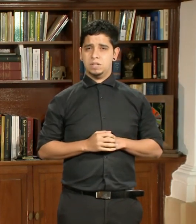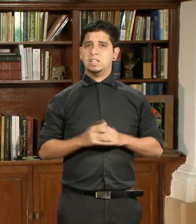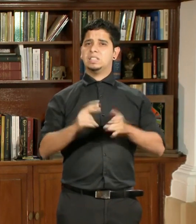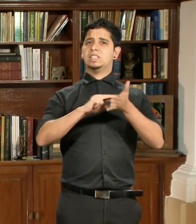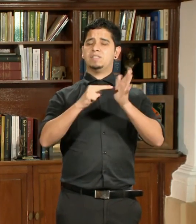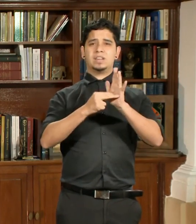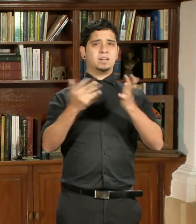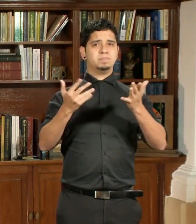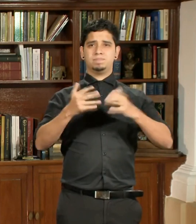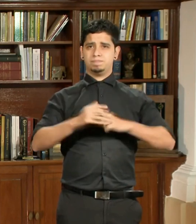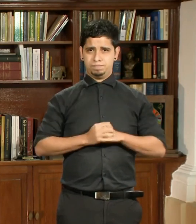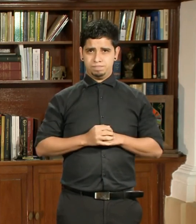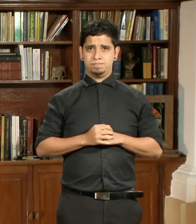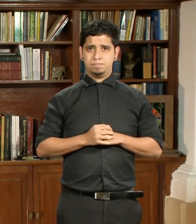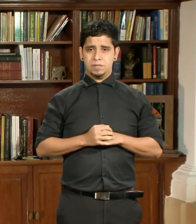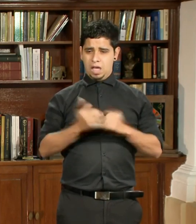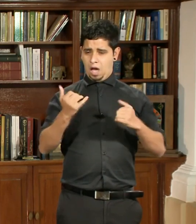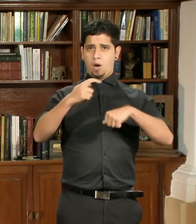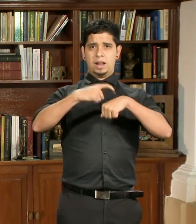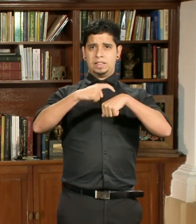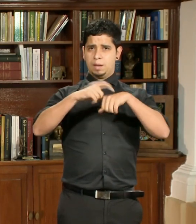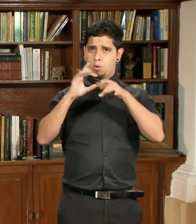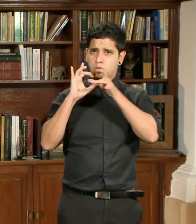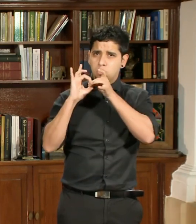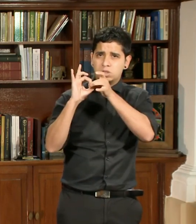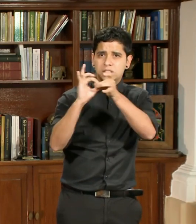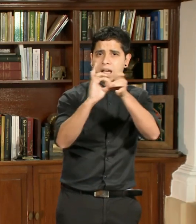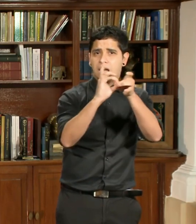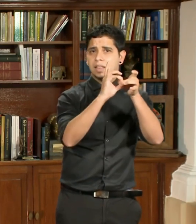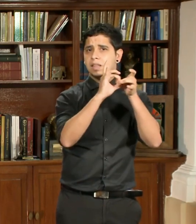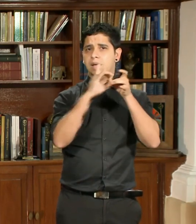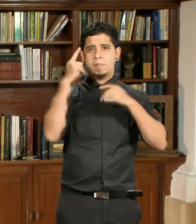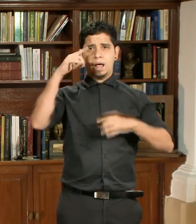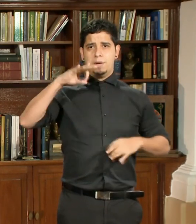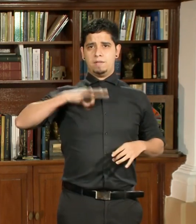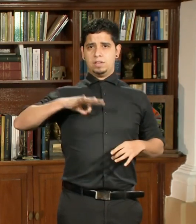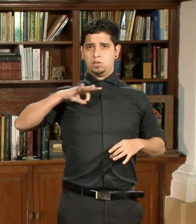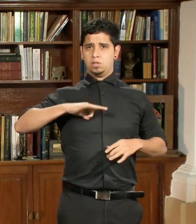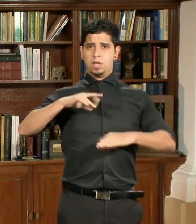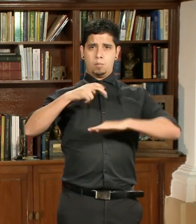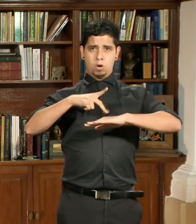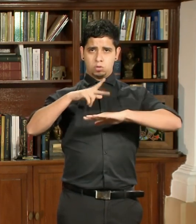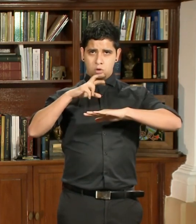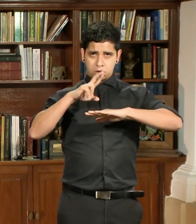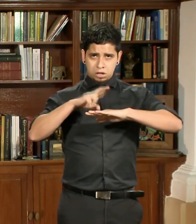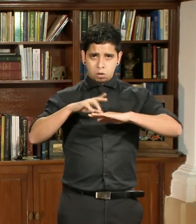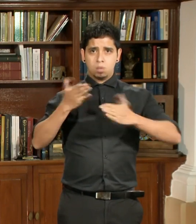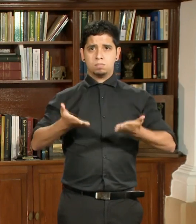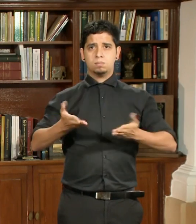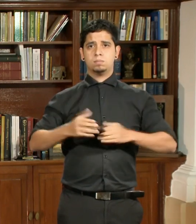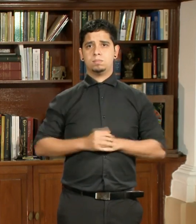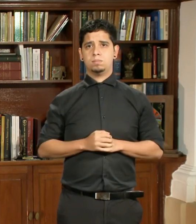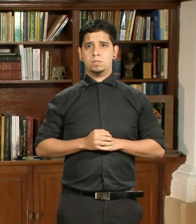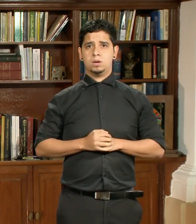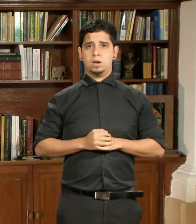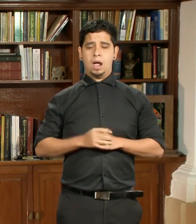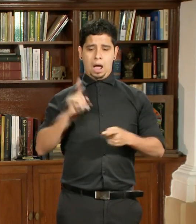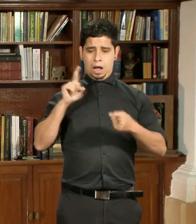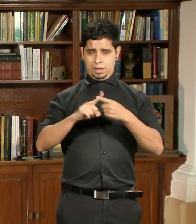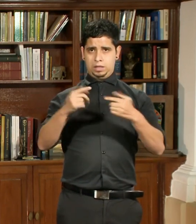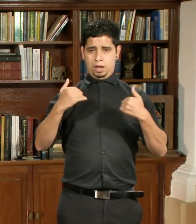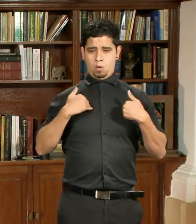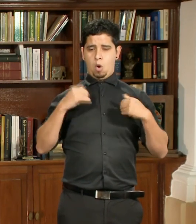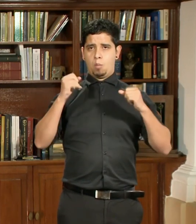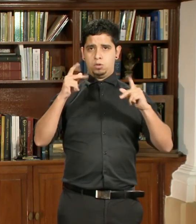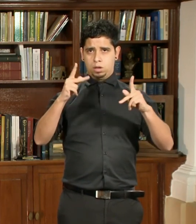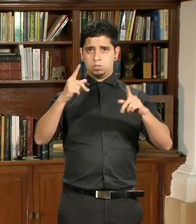palabras, es momento de unidad de propósito para el beneficio de Puerto Rico, hasta que tengamos la oportunidad de escoger nuestros